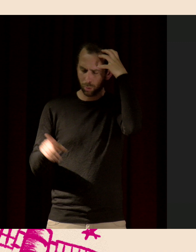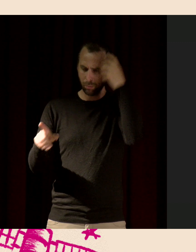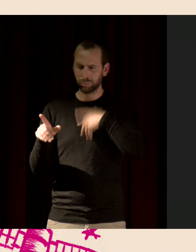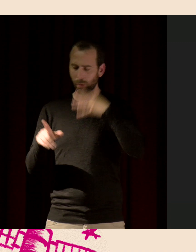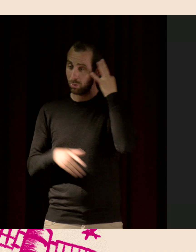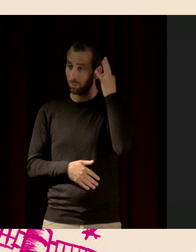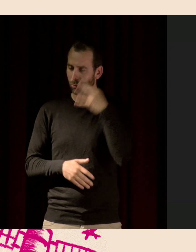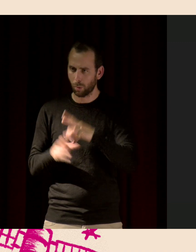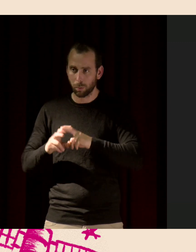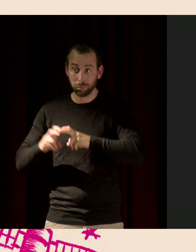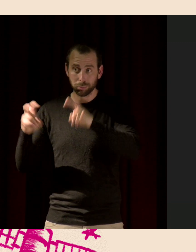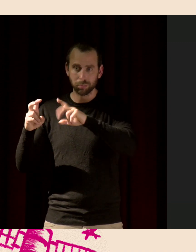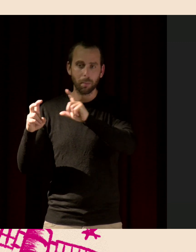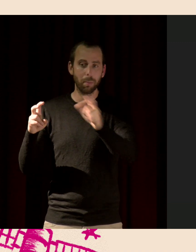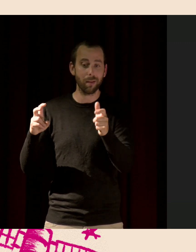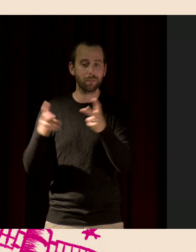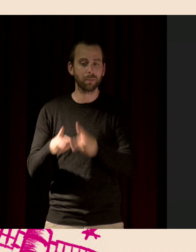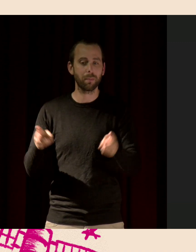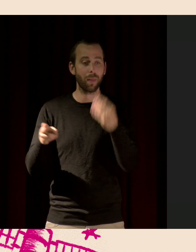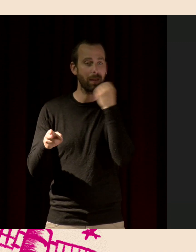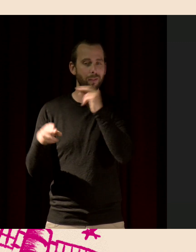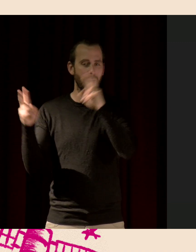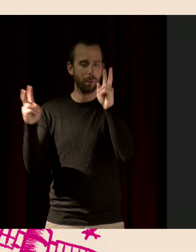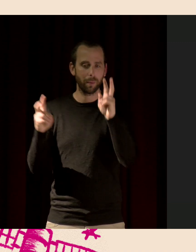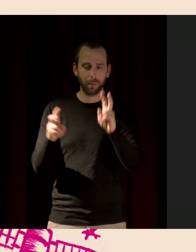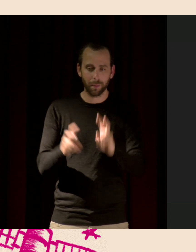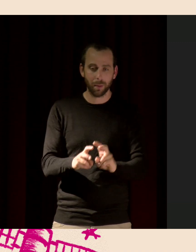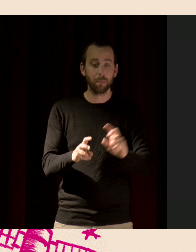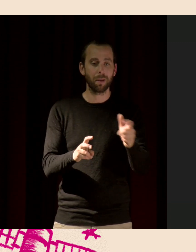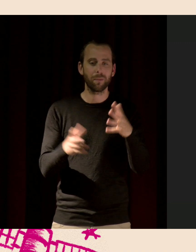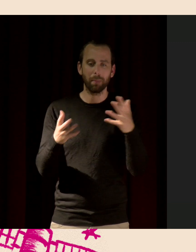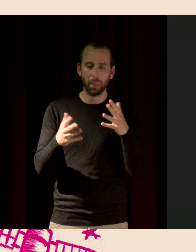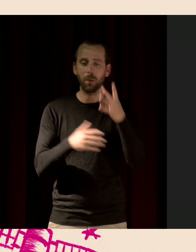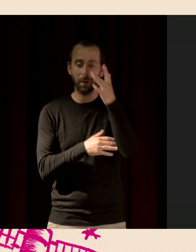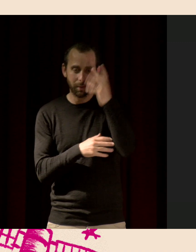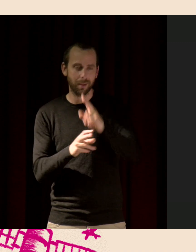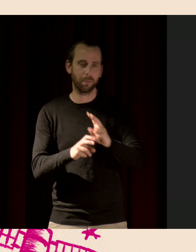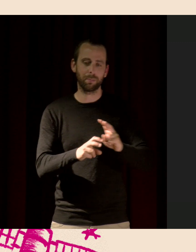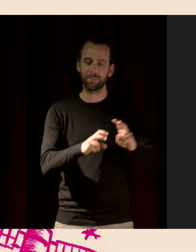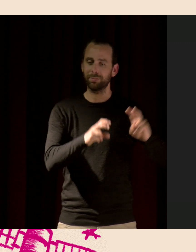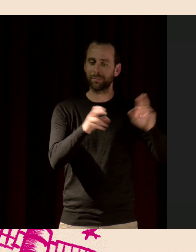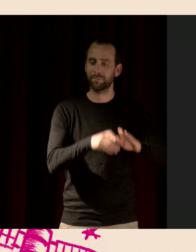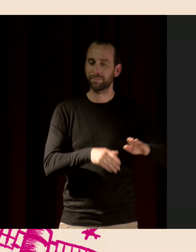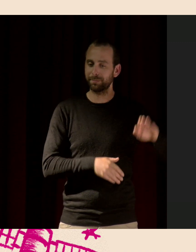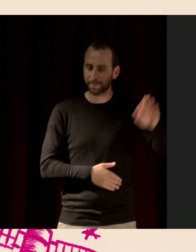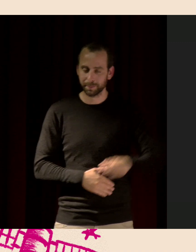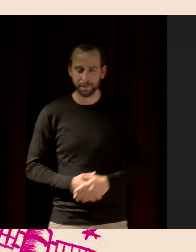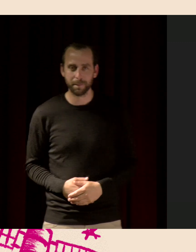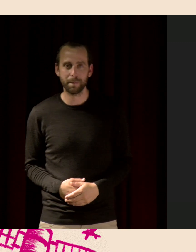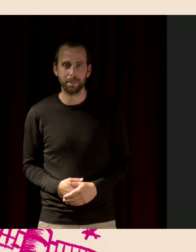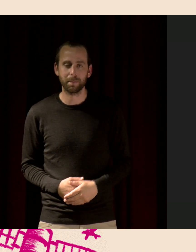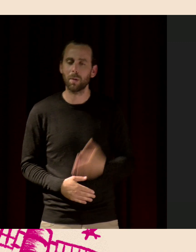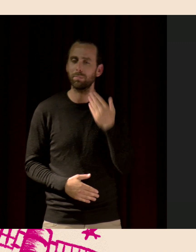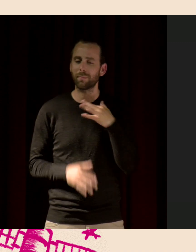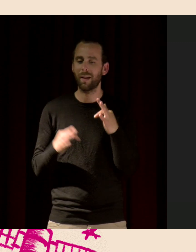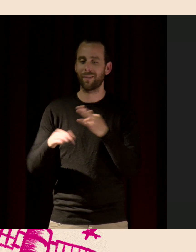ça décroît pendant l'hiver, et puis ça remonte au printemps pendant l'été. Si on regarde la répartition de ces sons en fonction de l